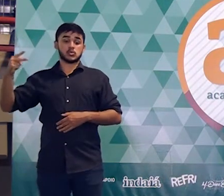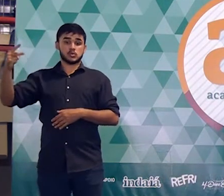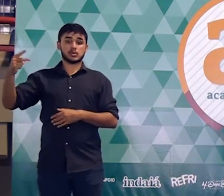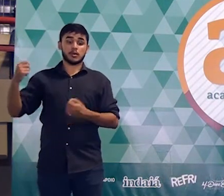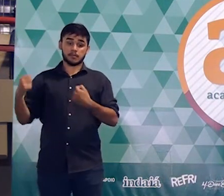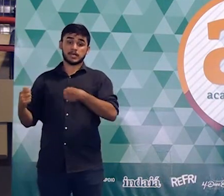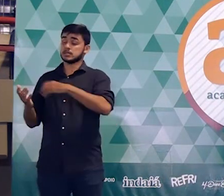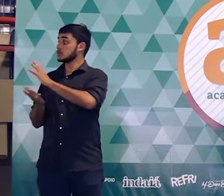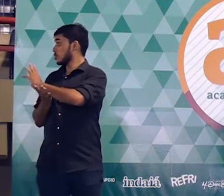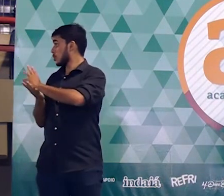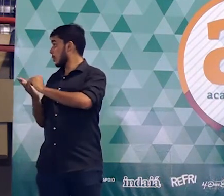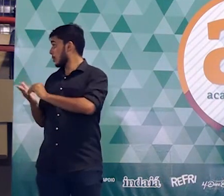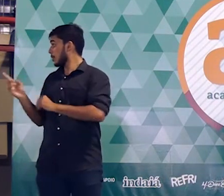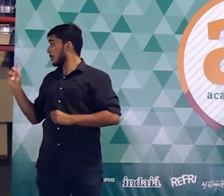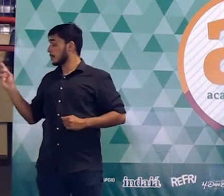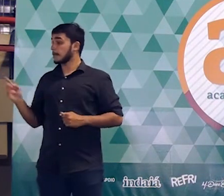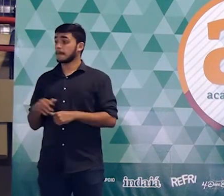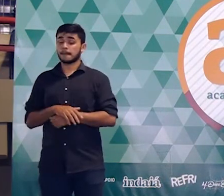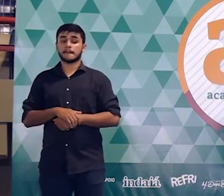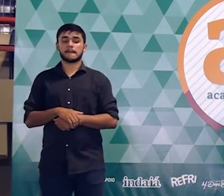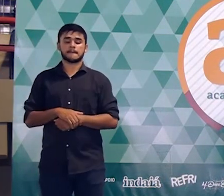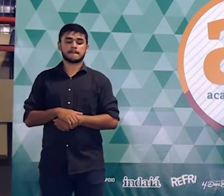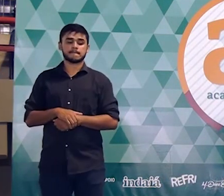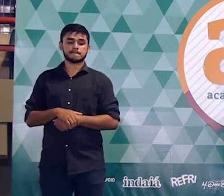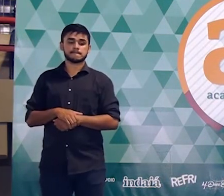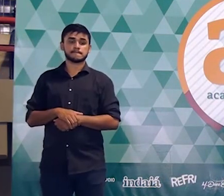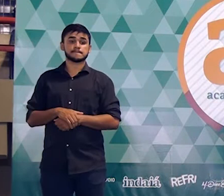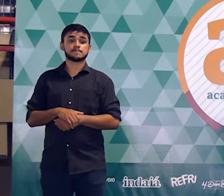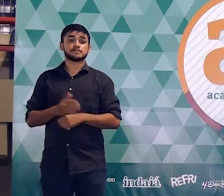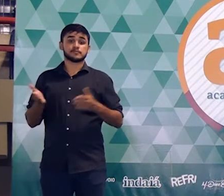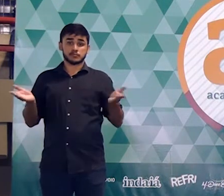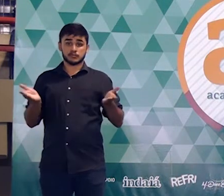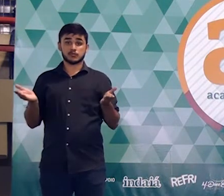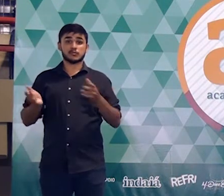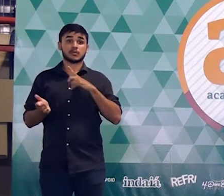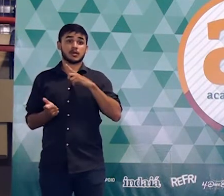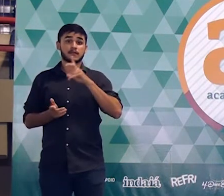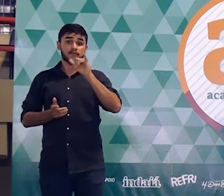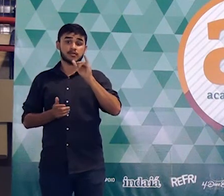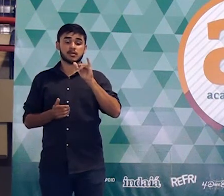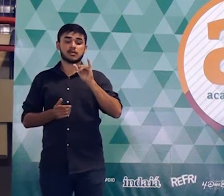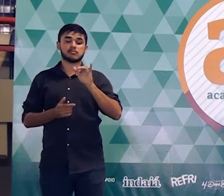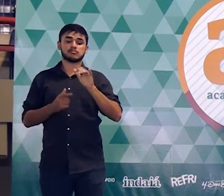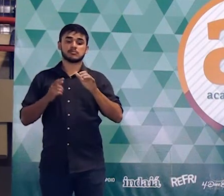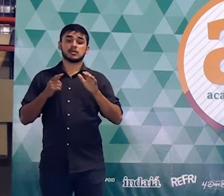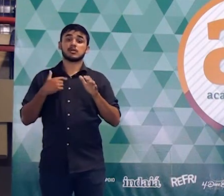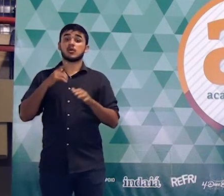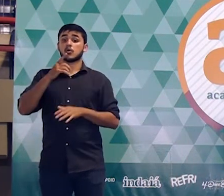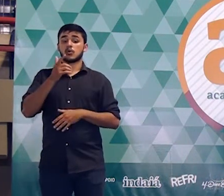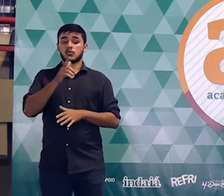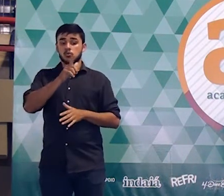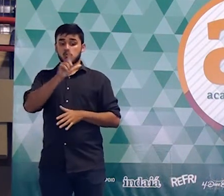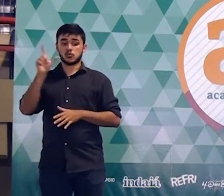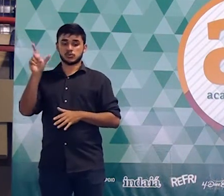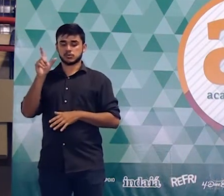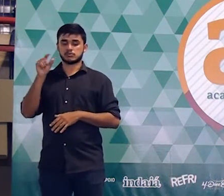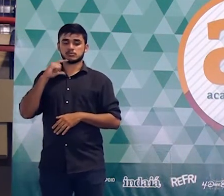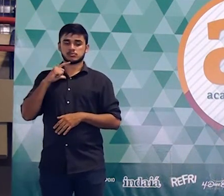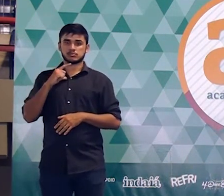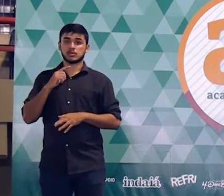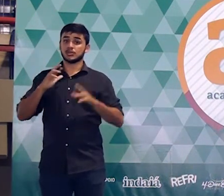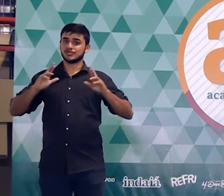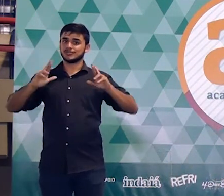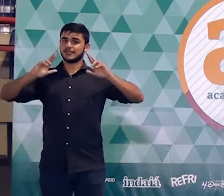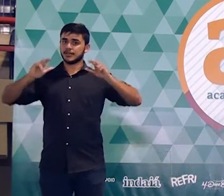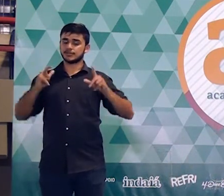precisam anotar isso, que para depois comparar com a outra, tá bom? Pronto. Agora vamos fazer o seguinte. Vamos para a próxima figura. A próxima figura